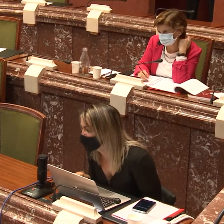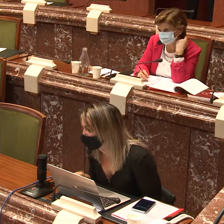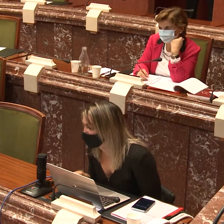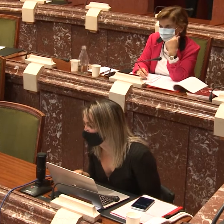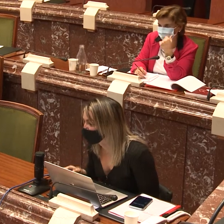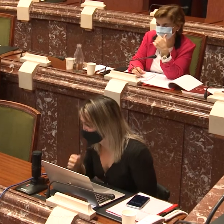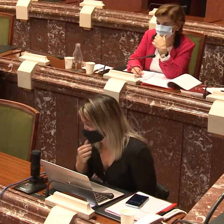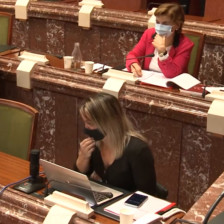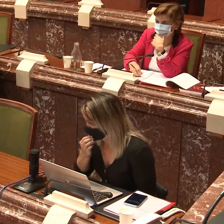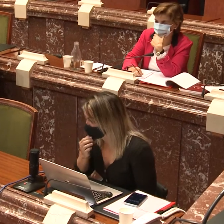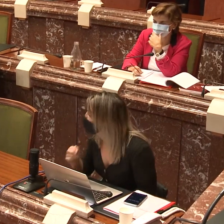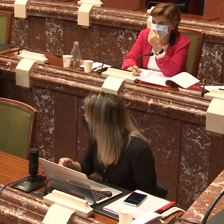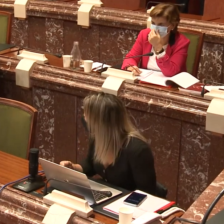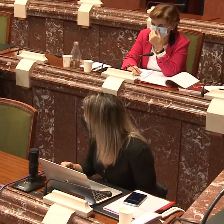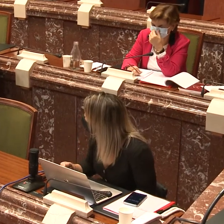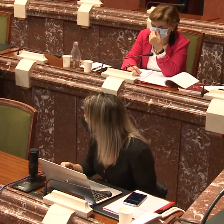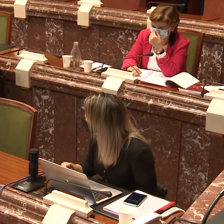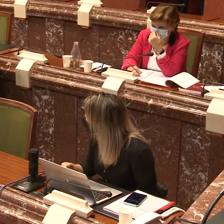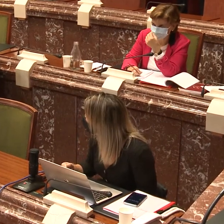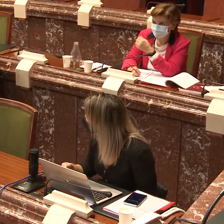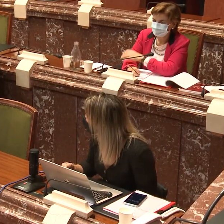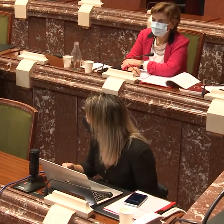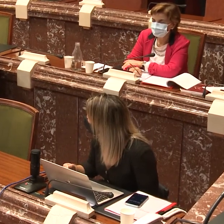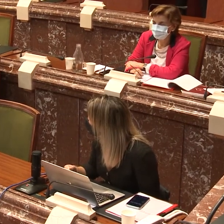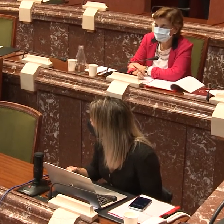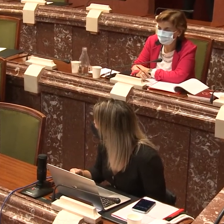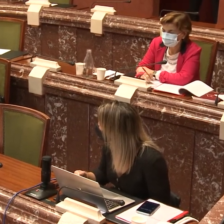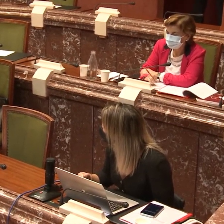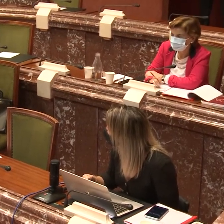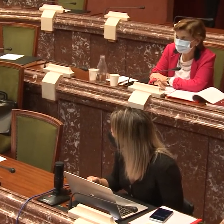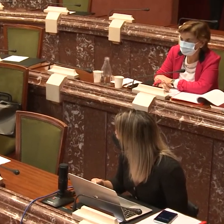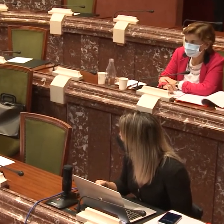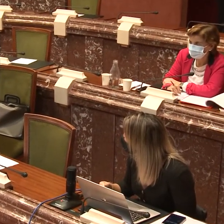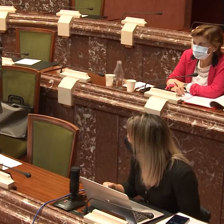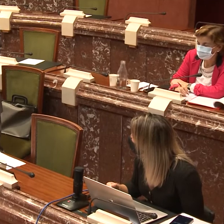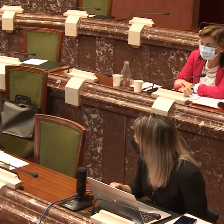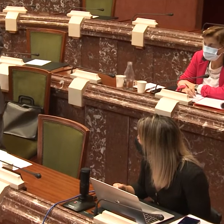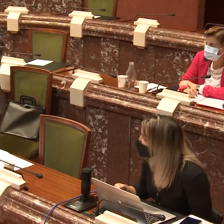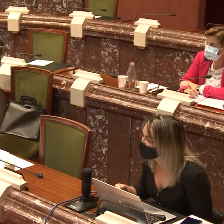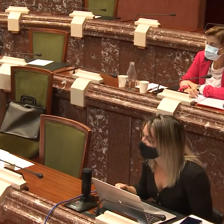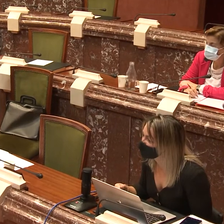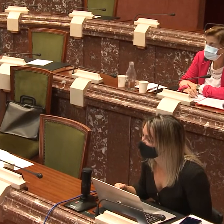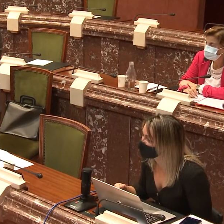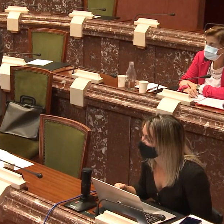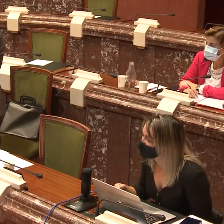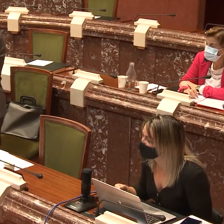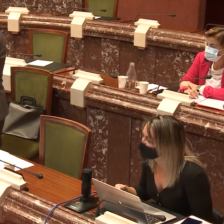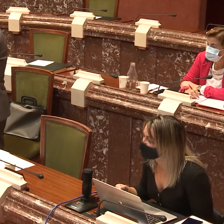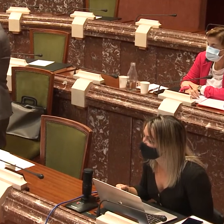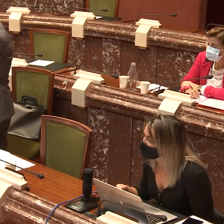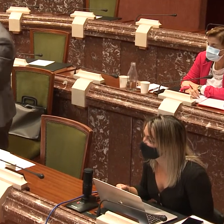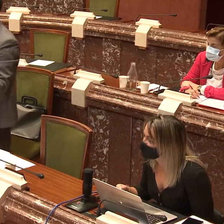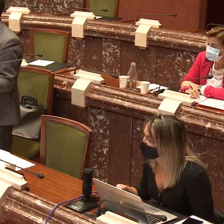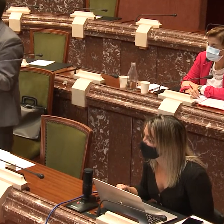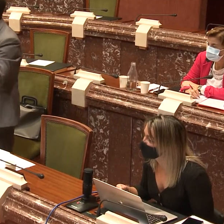por la intérprete, no tendría voz en esta Cámara y se daría una situación de discriminación. Así que muchísimas gracias